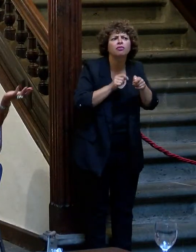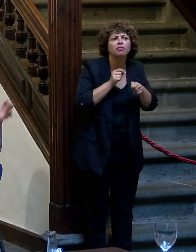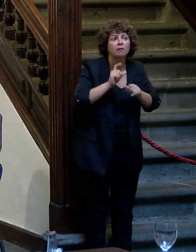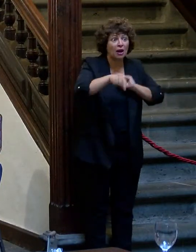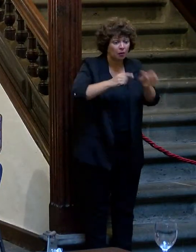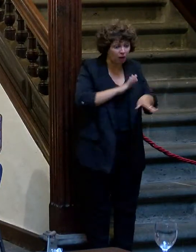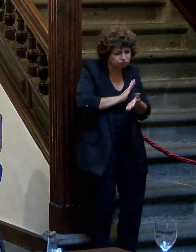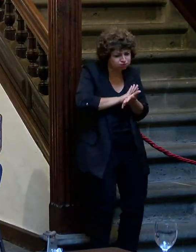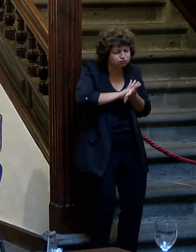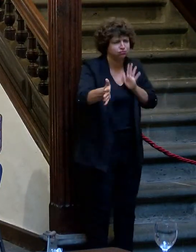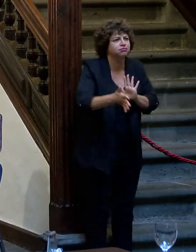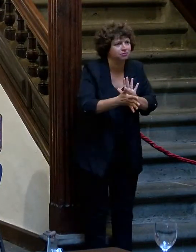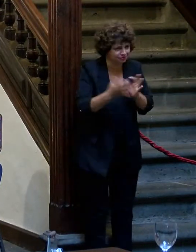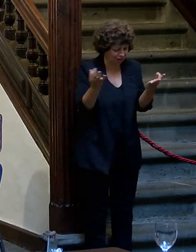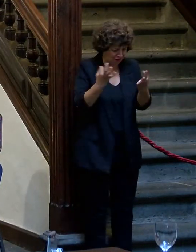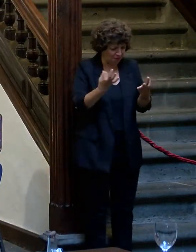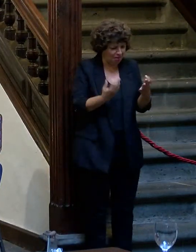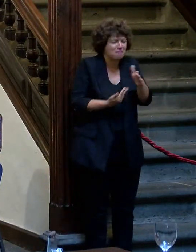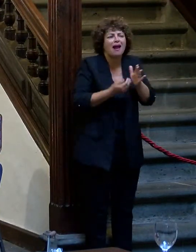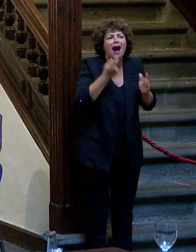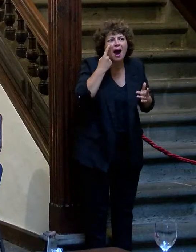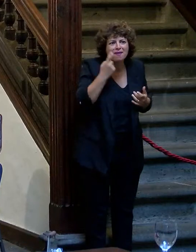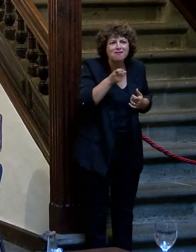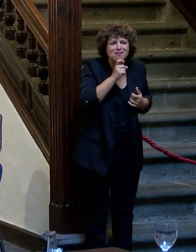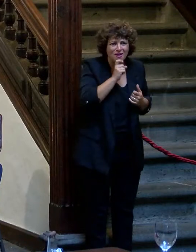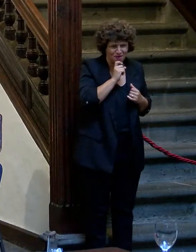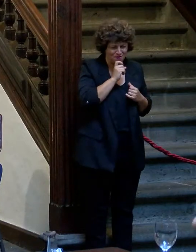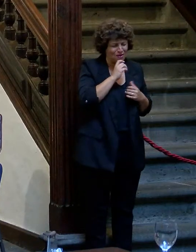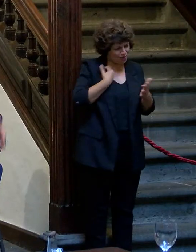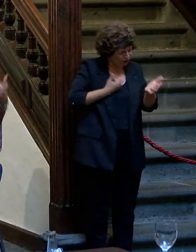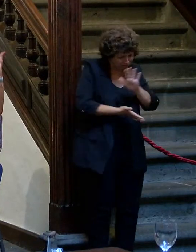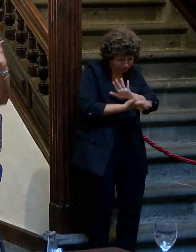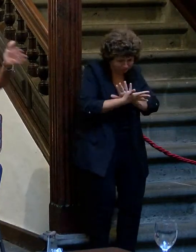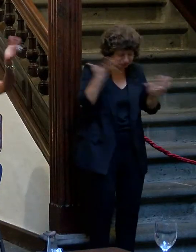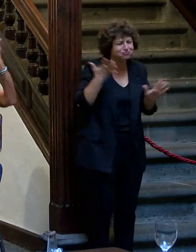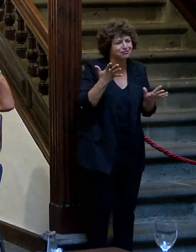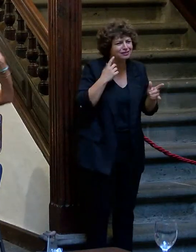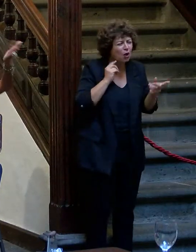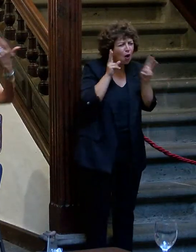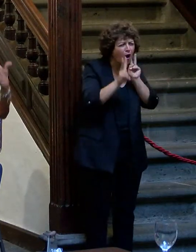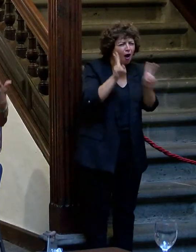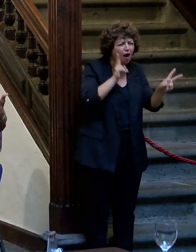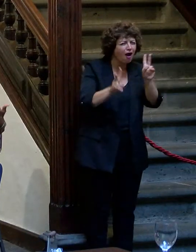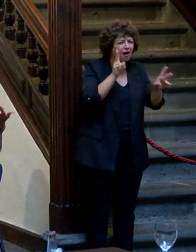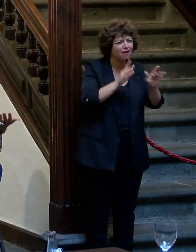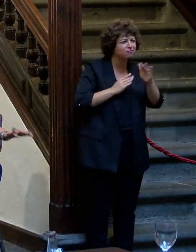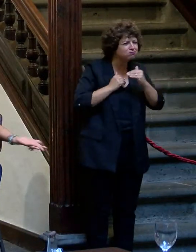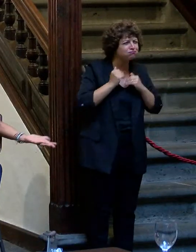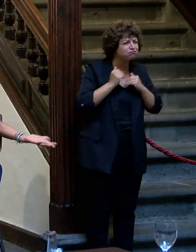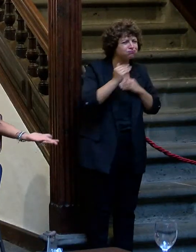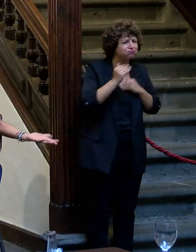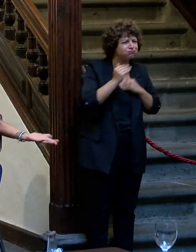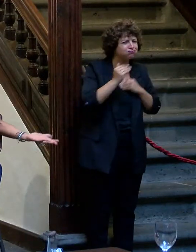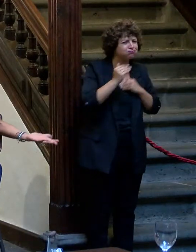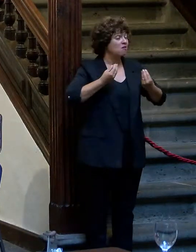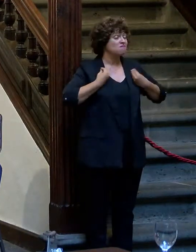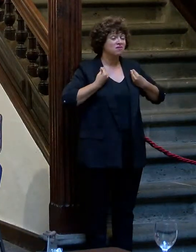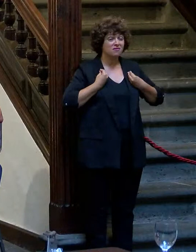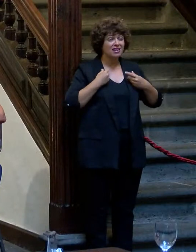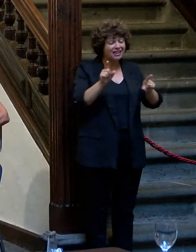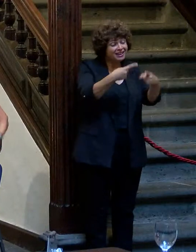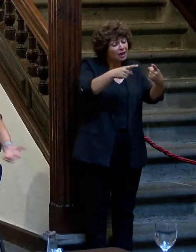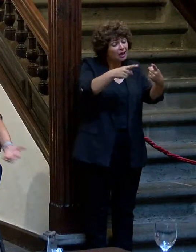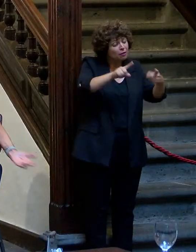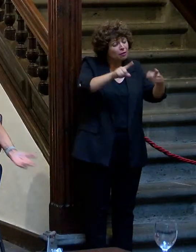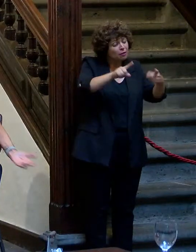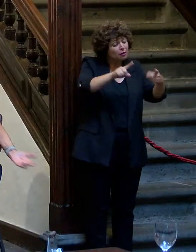tenéis que parar con los tanques directamente, no tengo parón, tiro millas y millas y millas porque es vivir y porque la música es